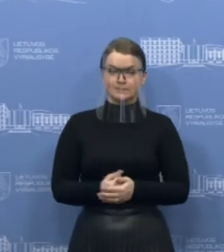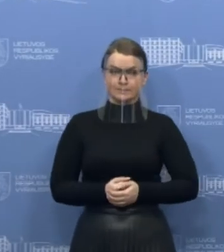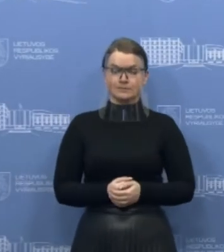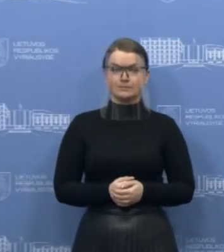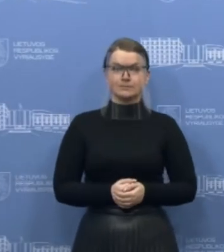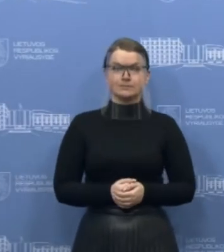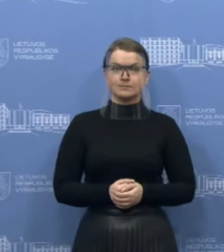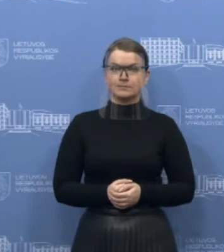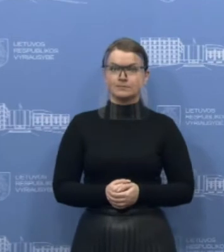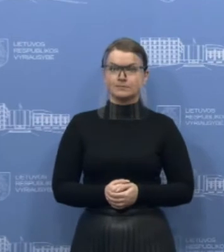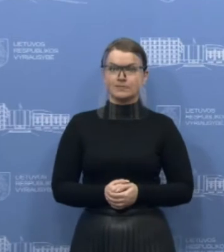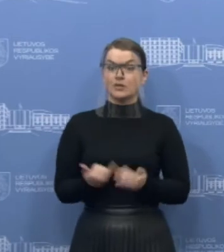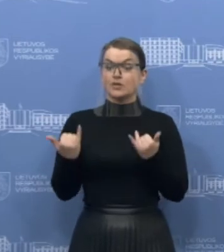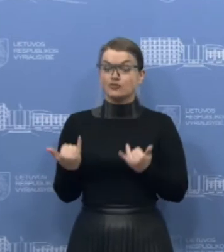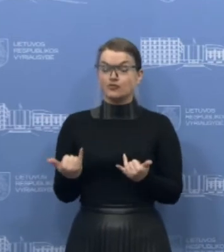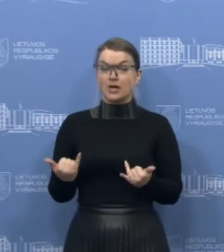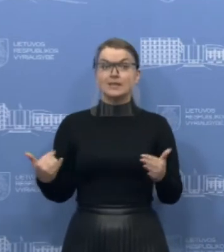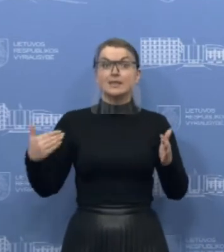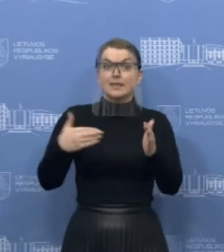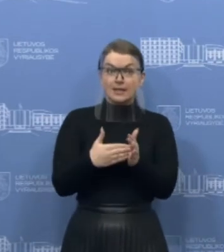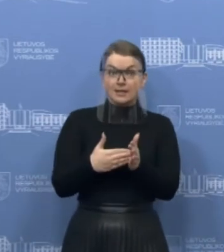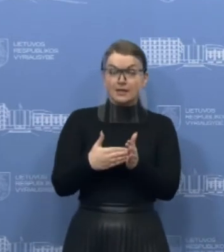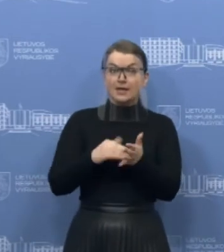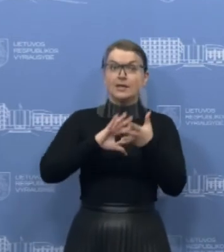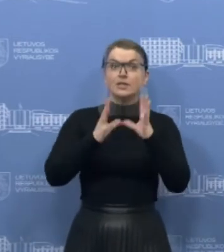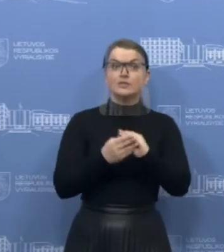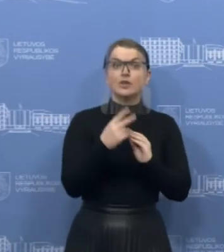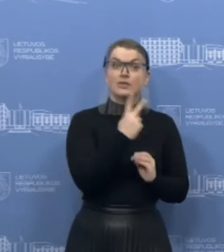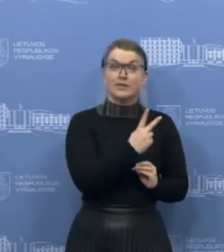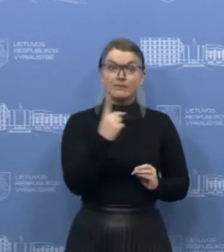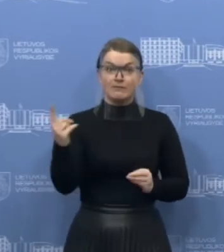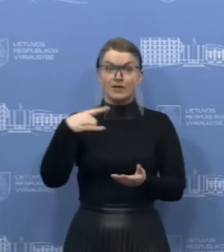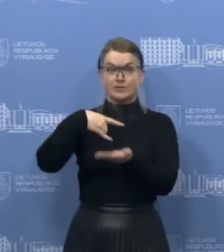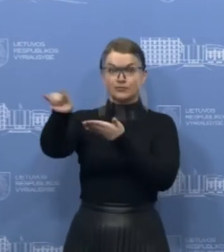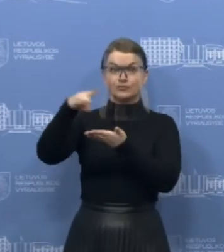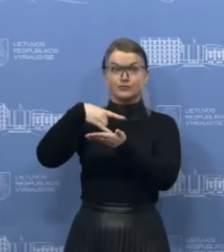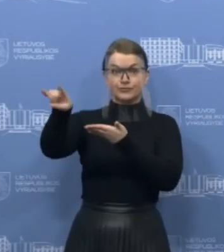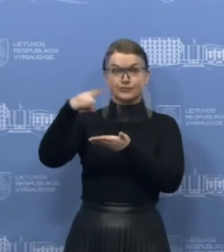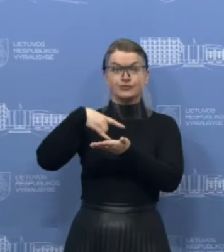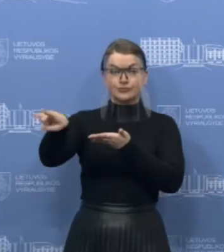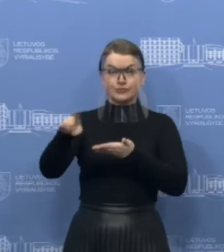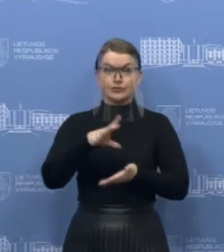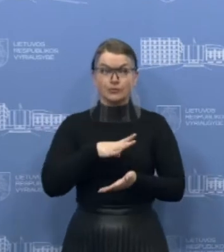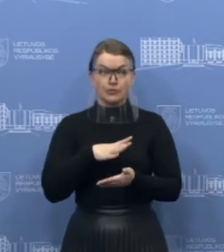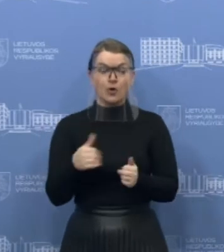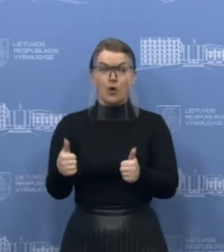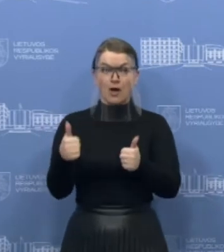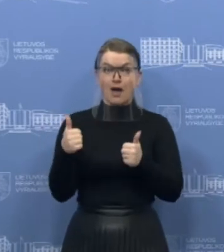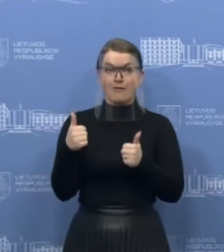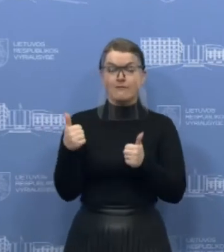iki šios dienos buvo organizuotas 21 skrydis, 21 skrydis